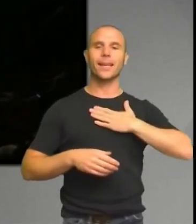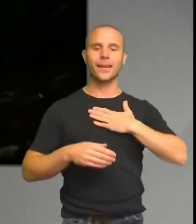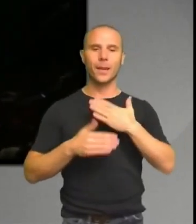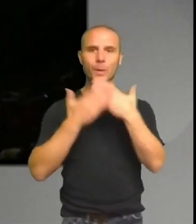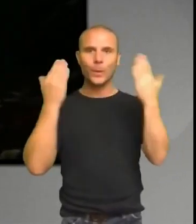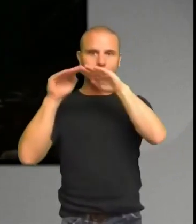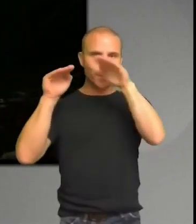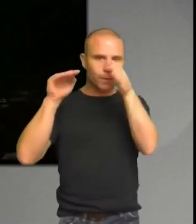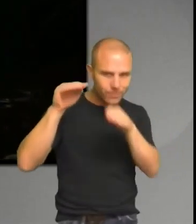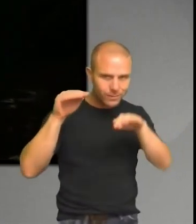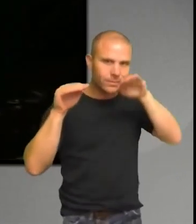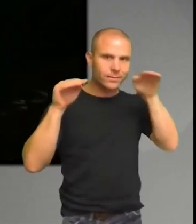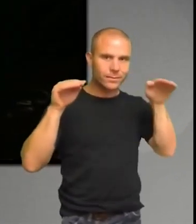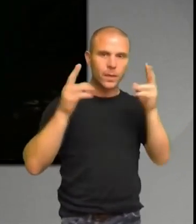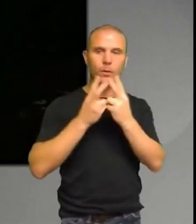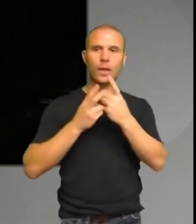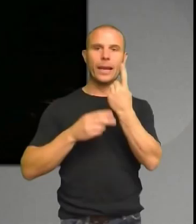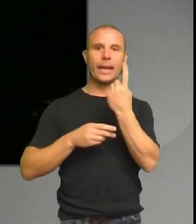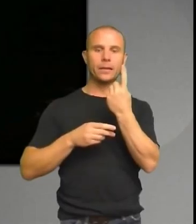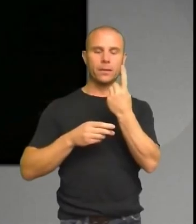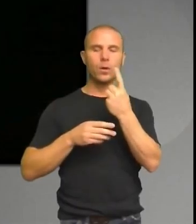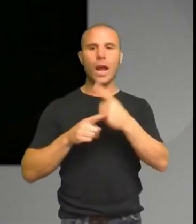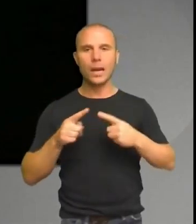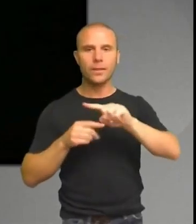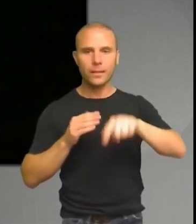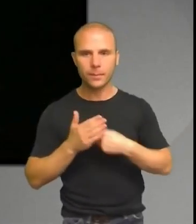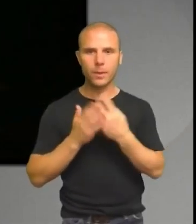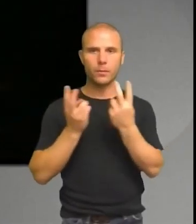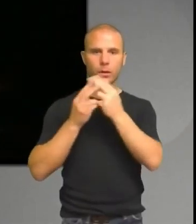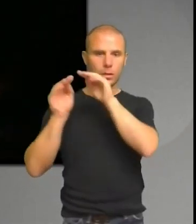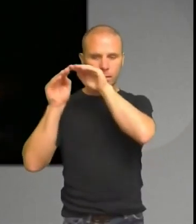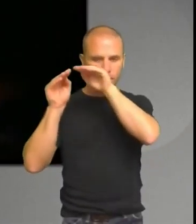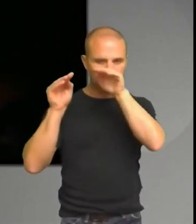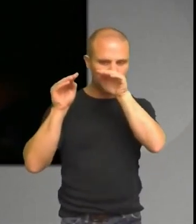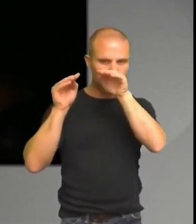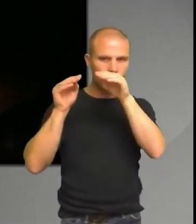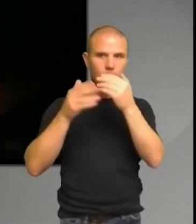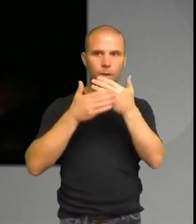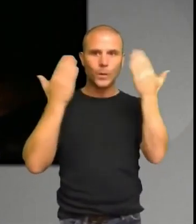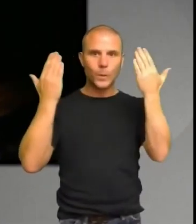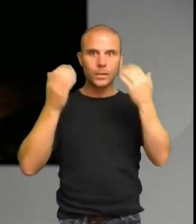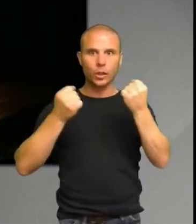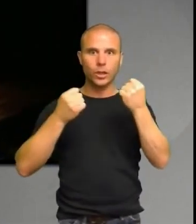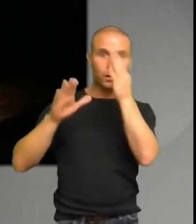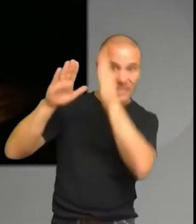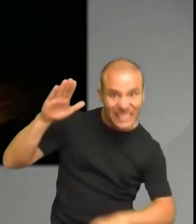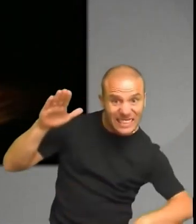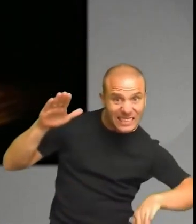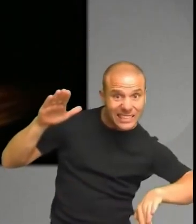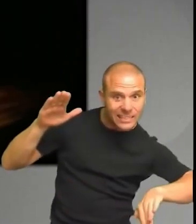Så efter en och en halv timme in i observationen ser ni att ljusdukan sjönk dramatiskt. Med en och en halv procent. Och sen